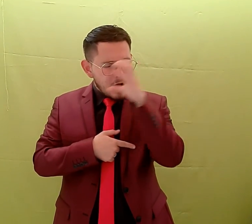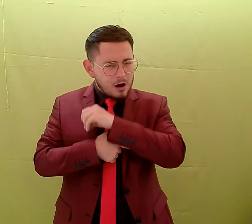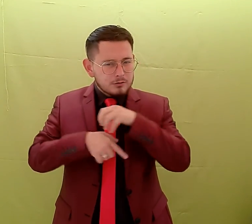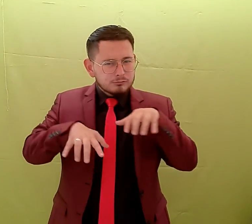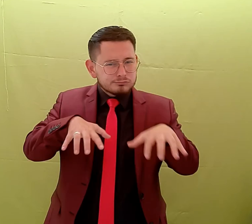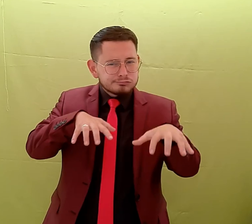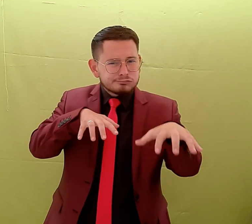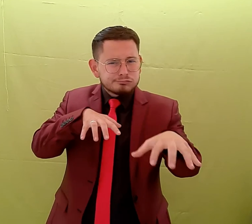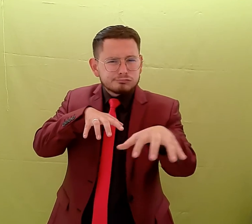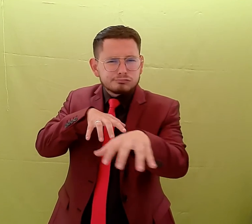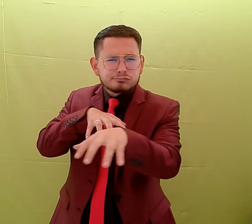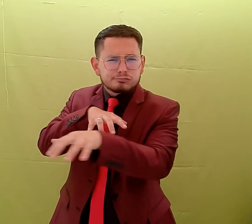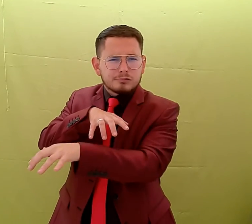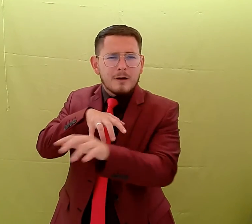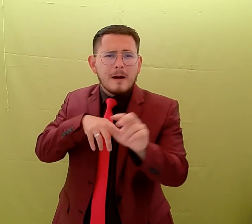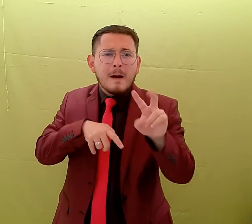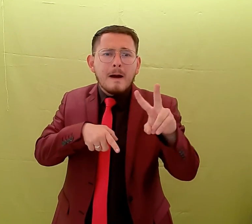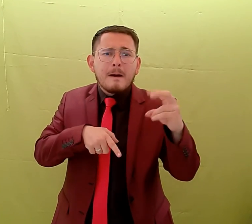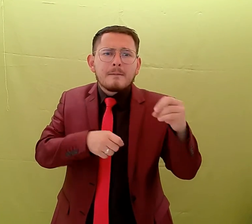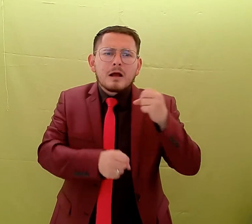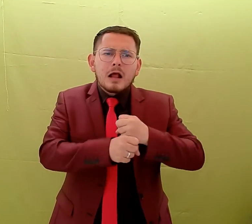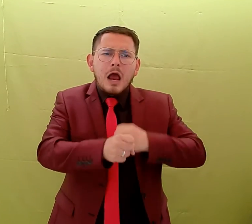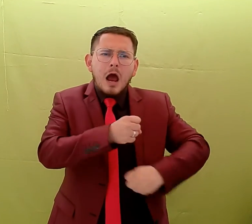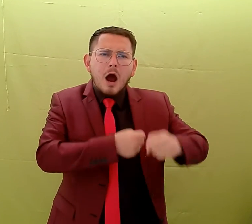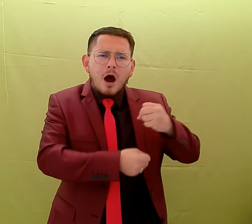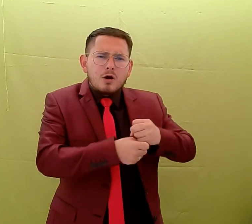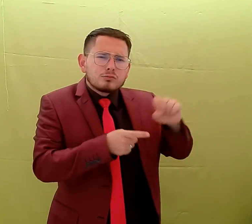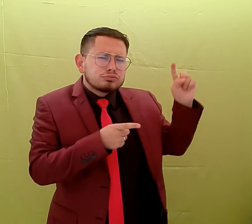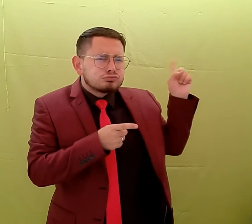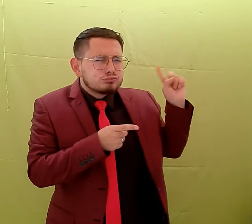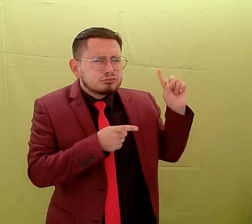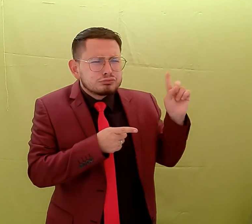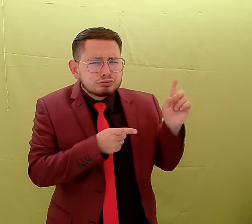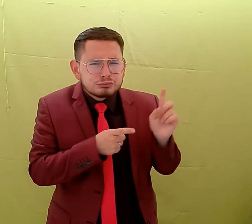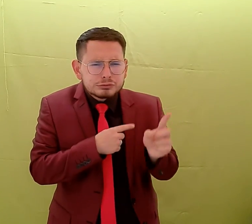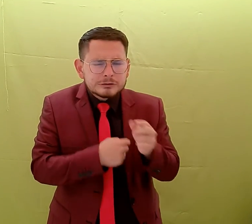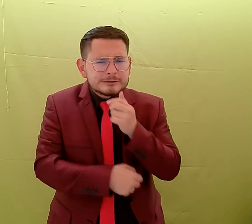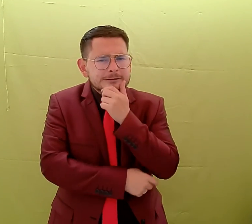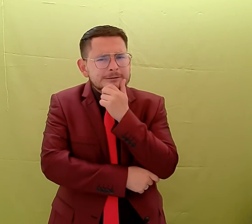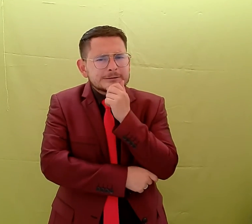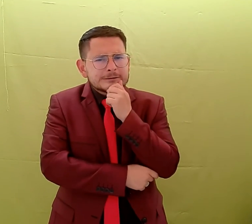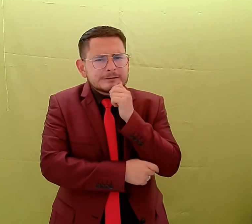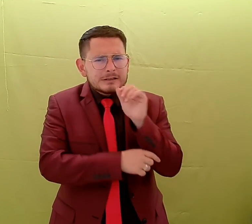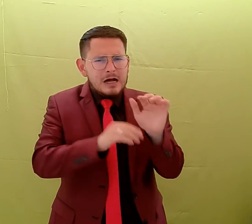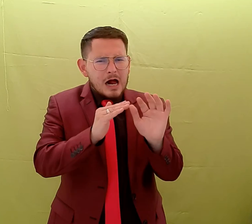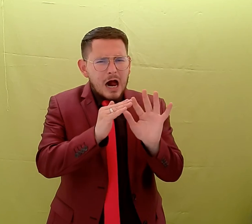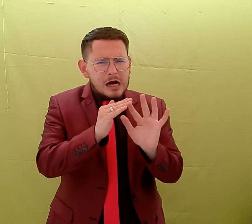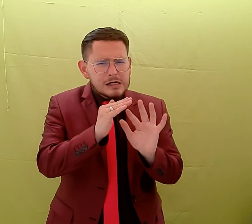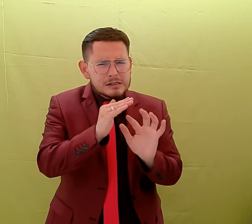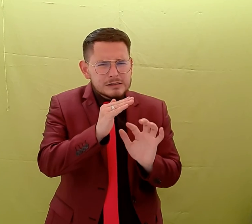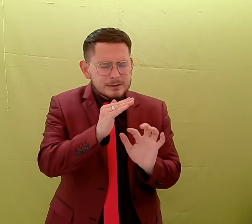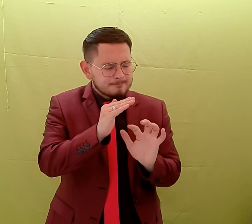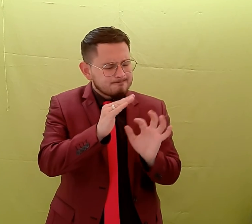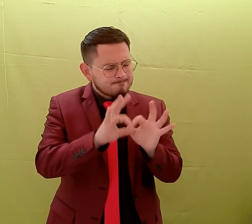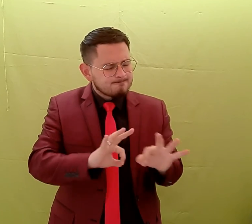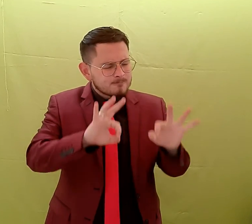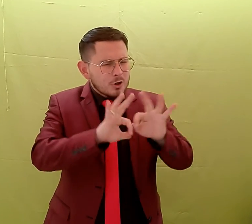momento de poder hacer un mantenimiento y unas reparaciones locativas que la requieren. Es muy importante también el acceso a estos